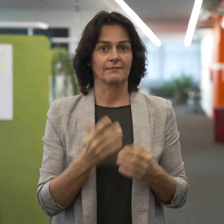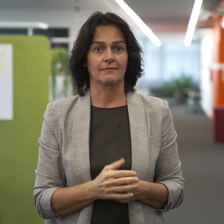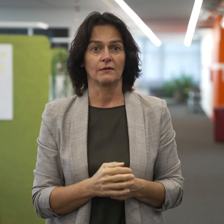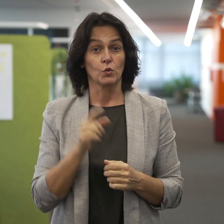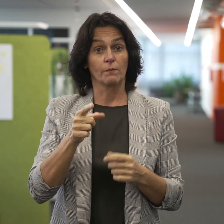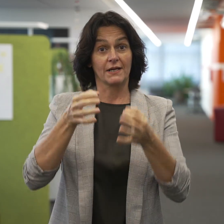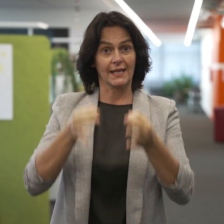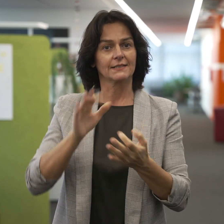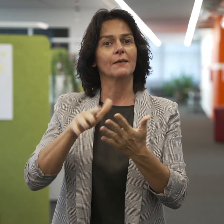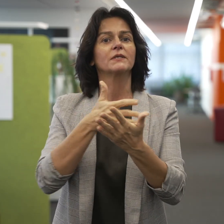in den Artikeln.